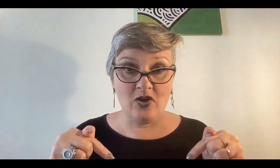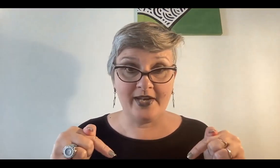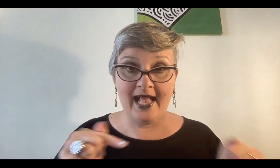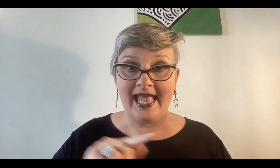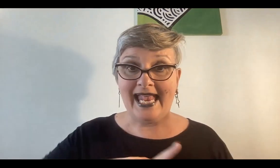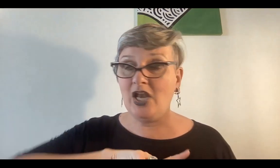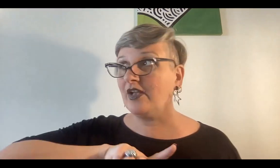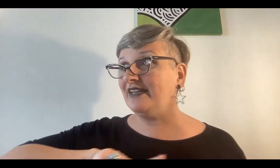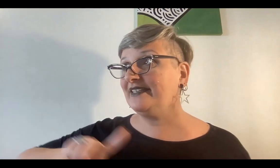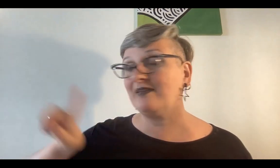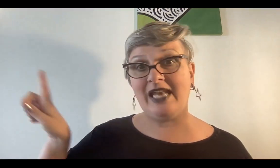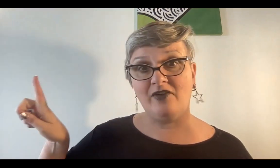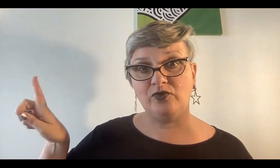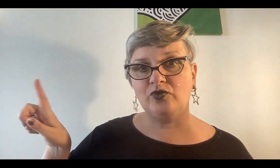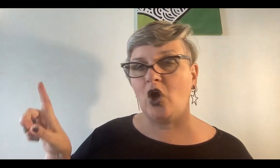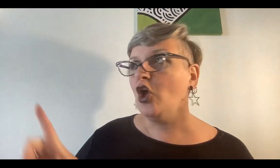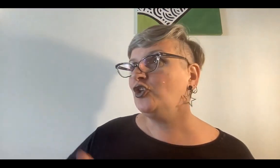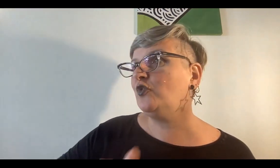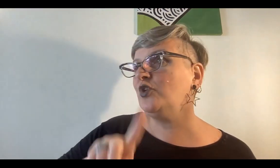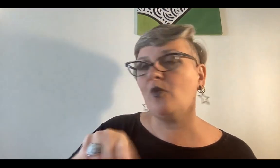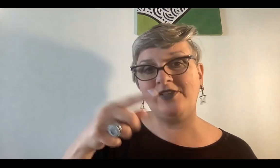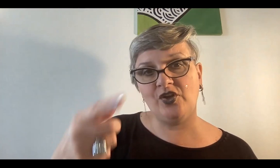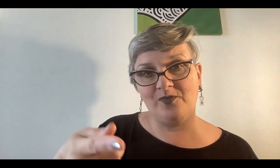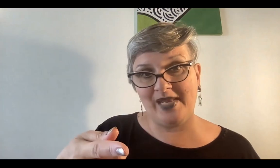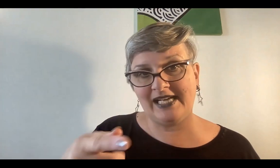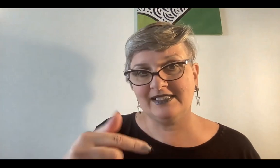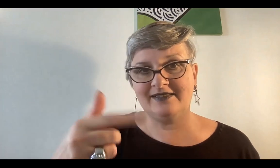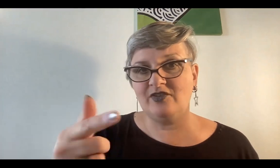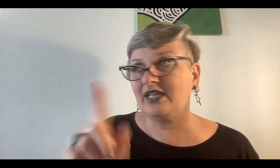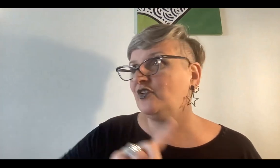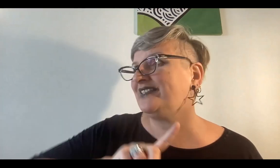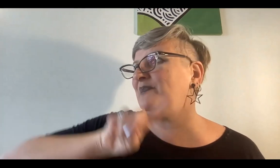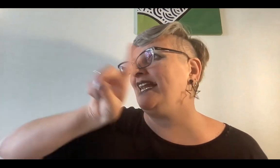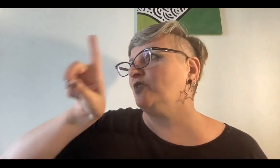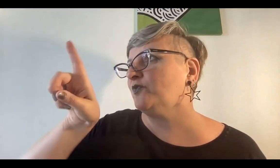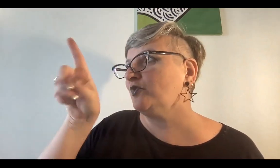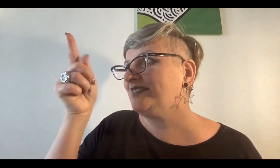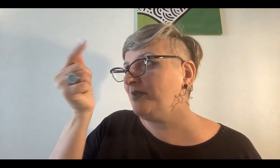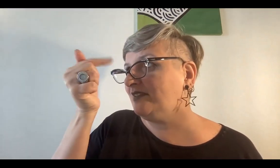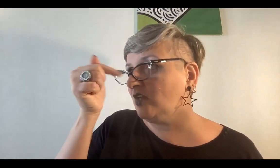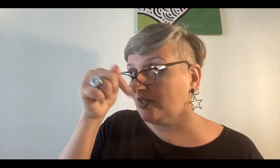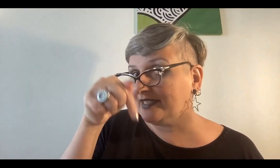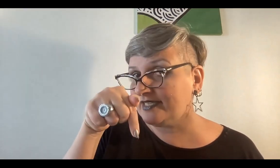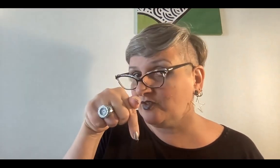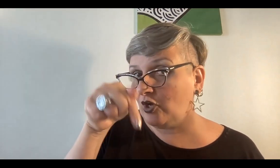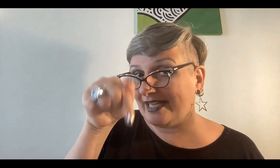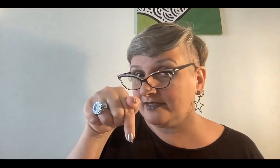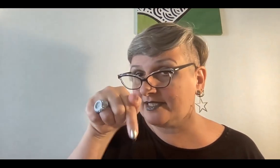ahora es lo que va a determinar el futuro no uno cuando ve la carta no está mirando el futuro está viendo lo que estás haciendo ahora que estás